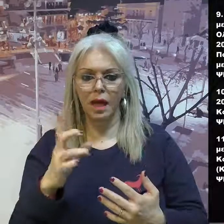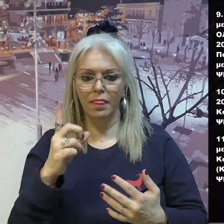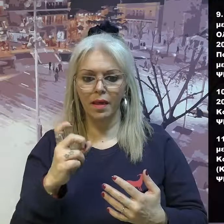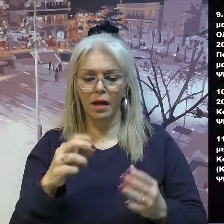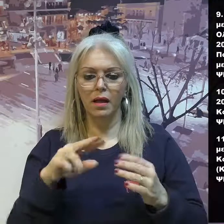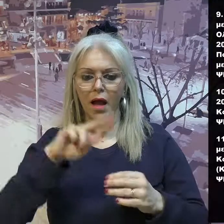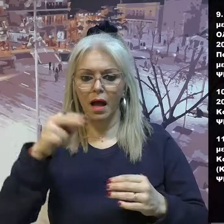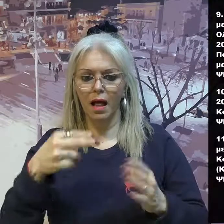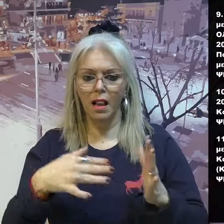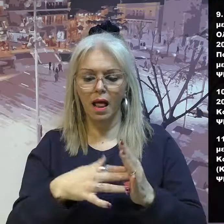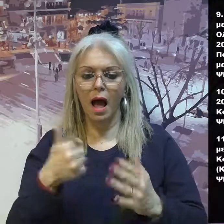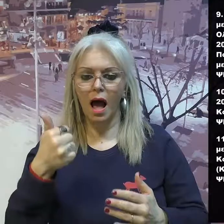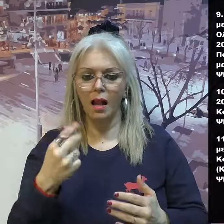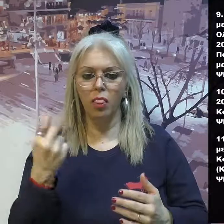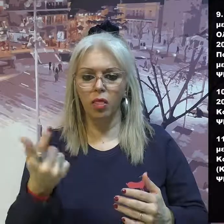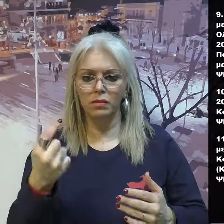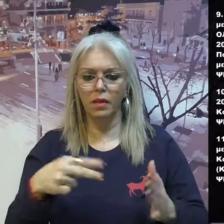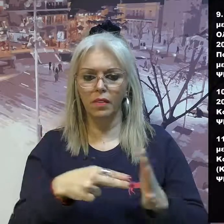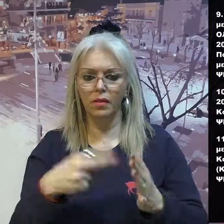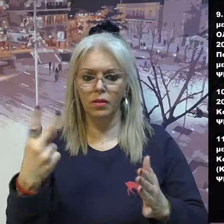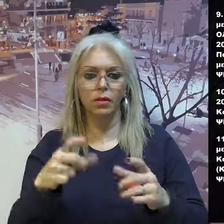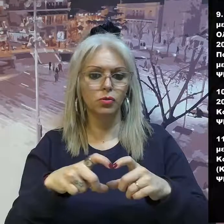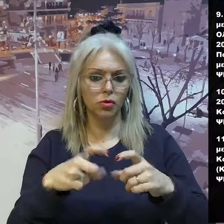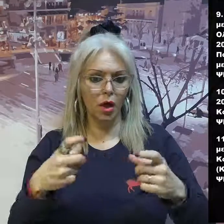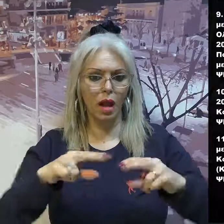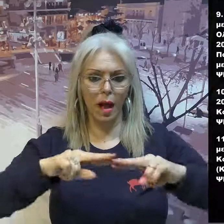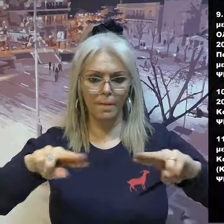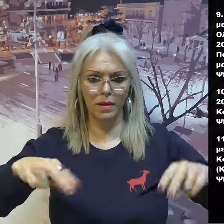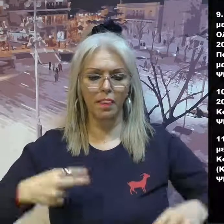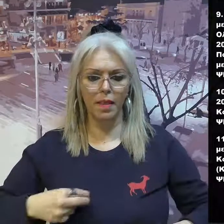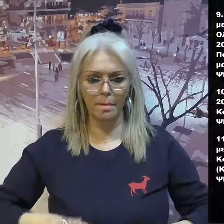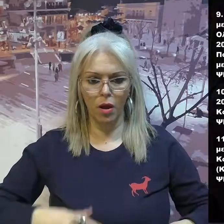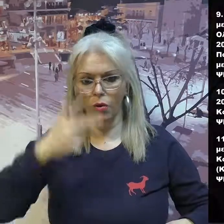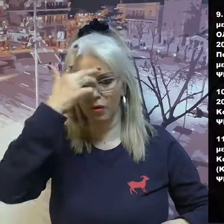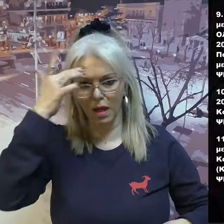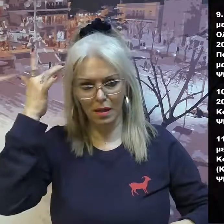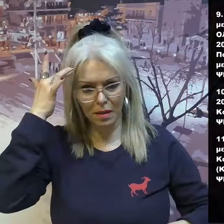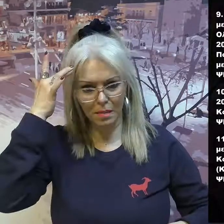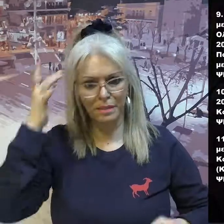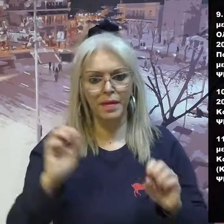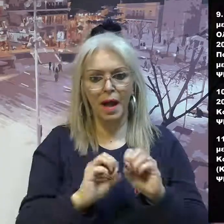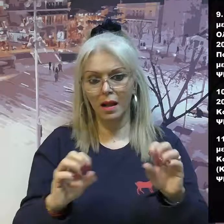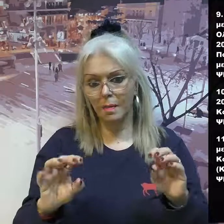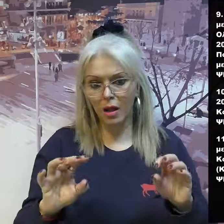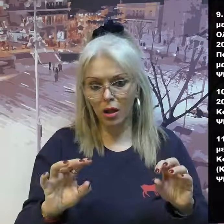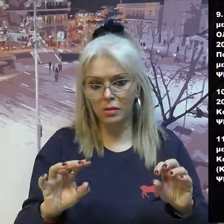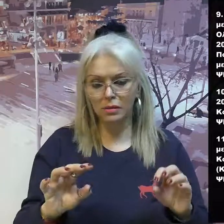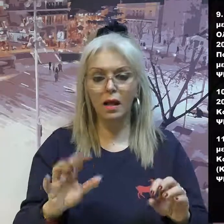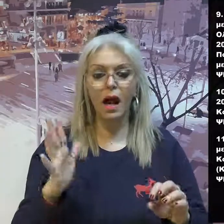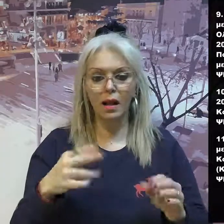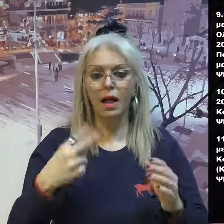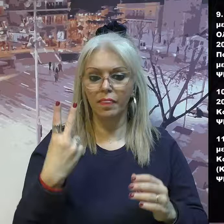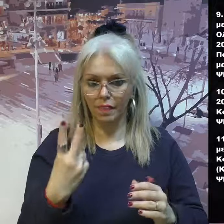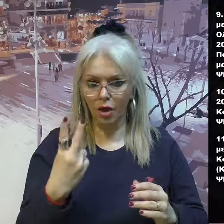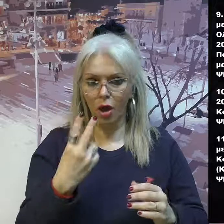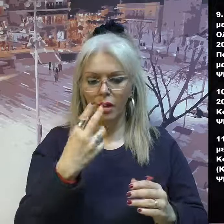2022 του Νομικού Προσώπου Δημοσίου Δικαίου Οργανισμούς Αθλητισμού Πολιτισμού και Νεολαίας, του Δήμου Κοζάνης, μετά την